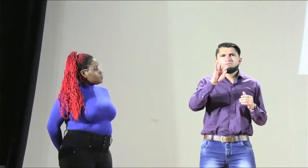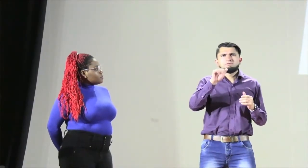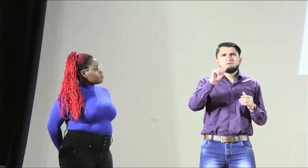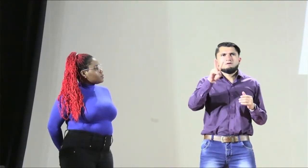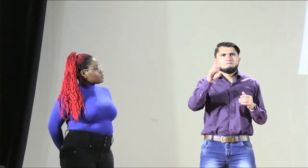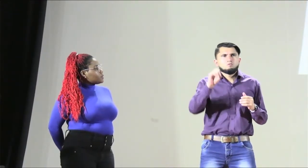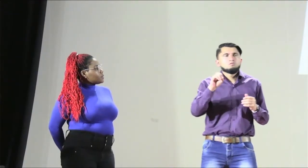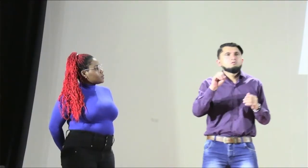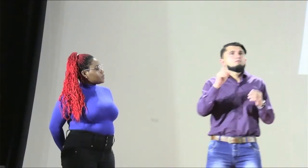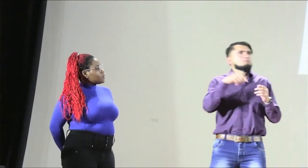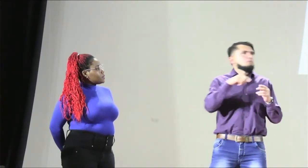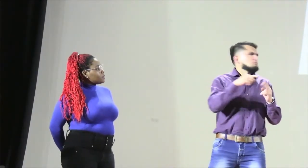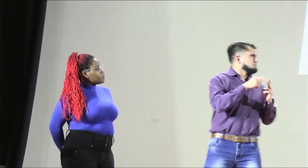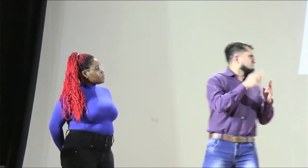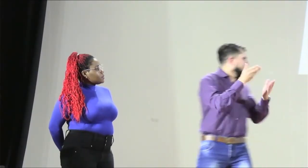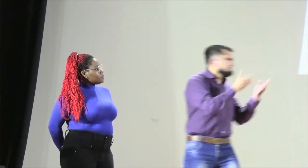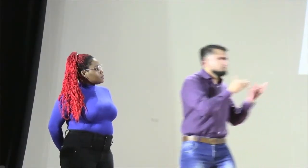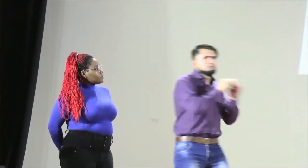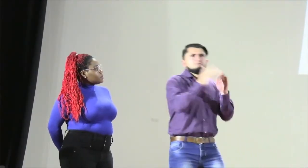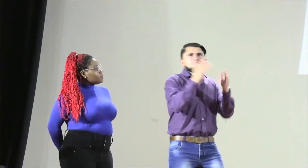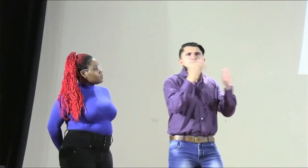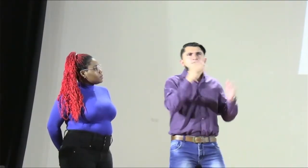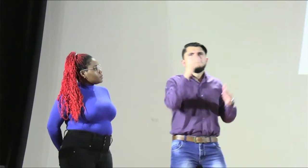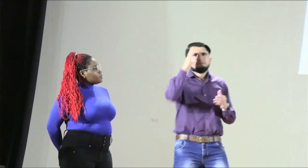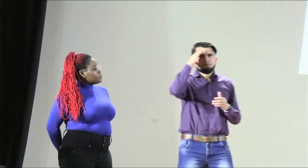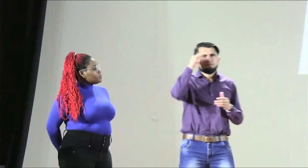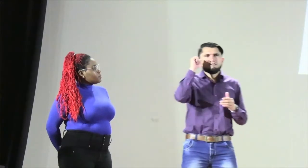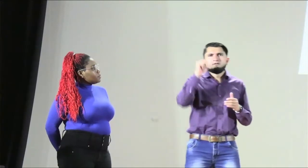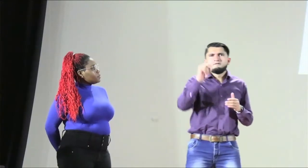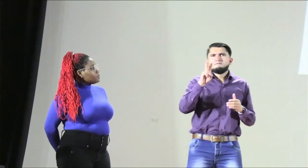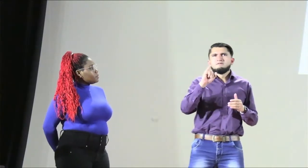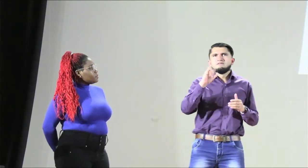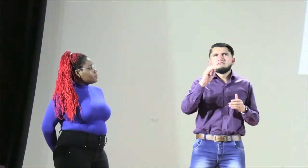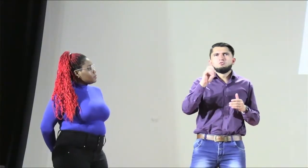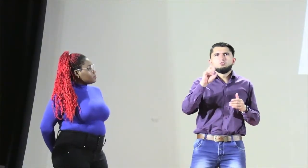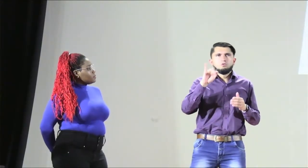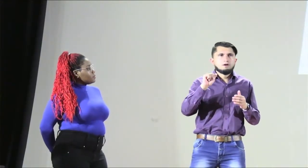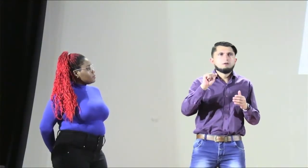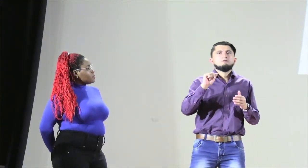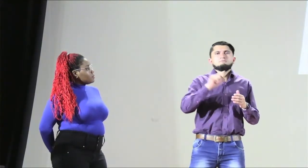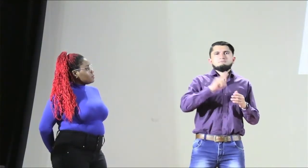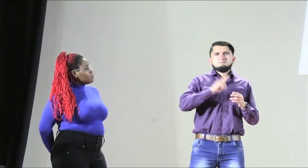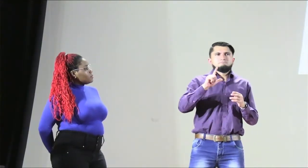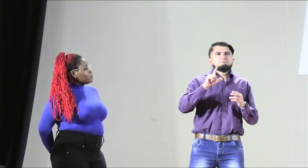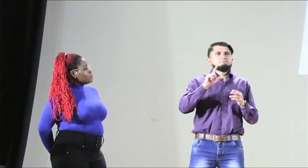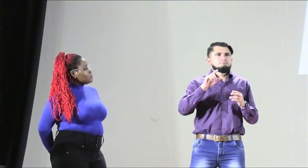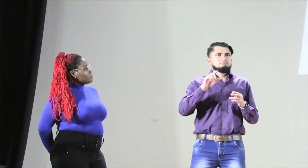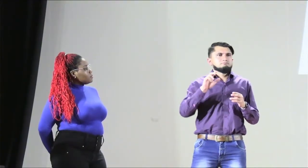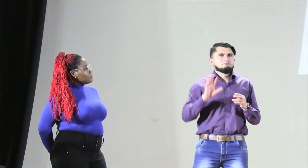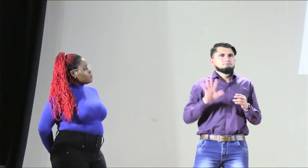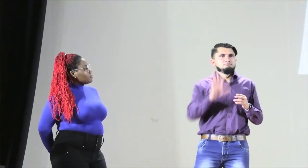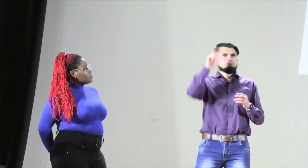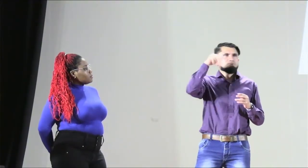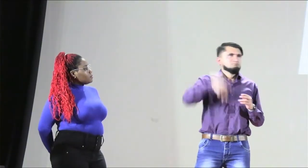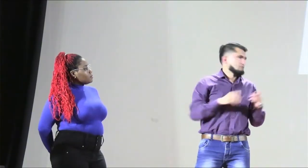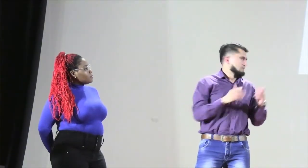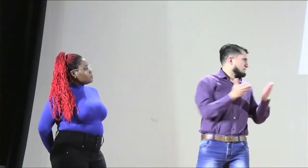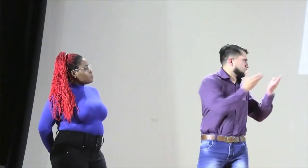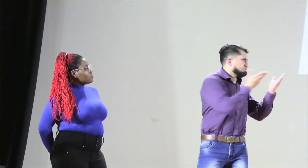Así que vamos a llamar a nuestros invitados. El primero es Gustavo Rico. La siguiente es Victoria Portilla, que es del Consejo Nacional de la Juventud